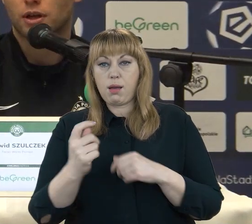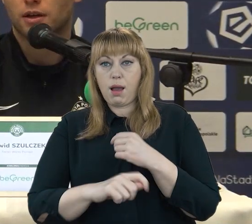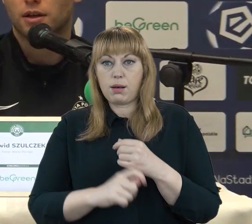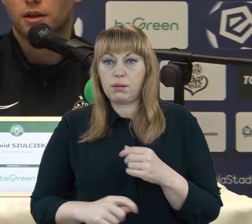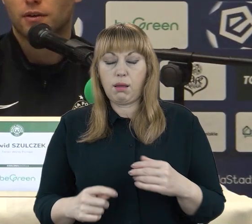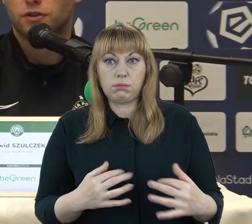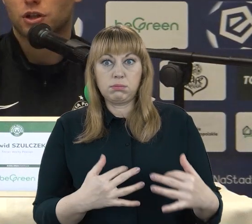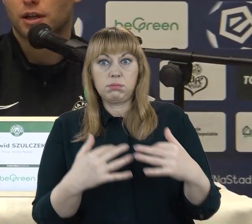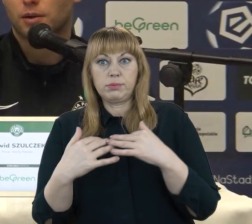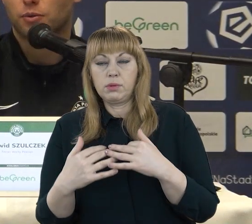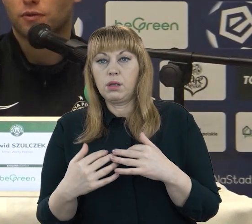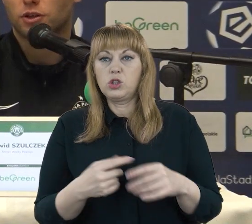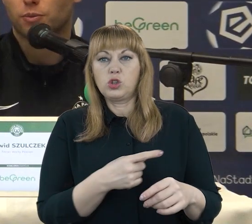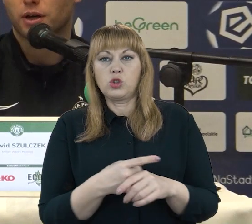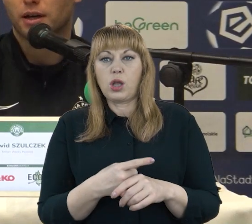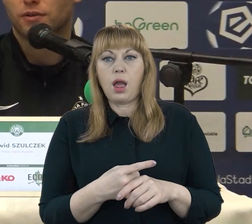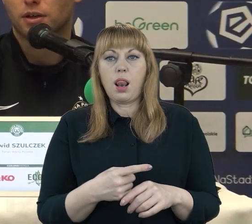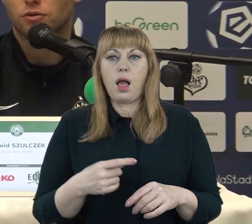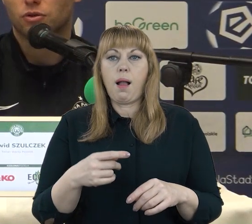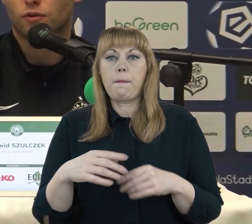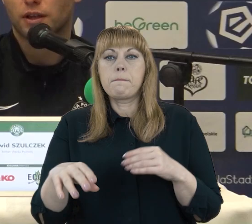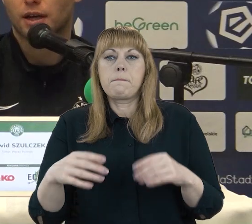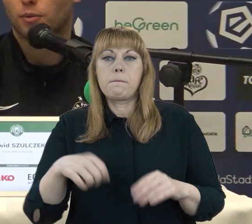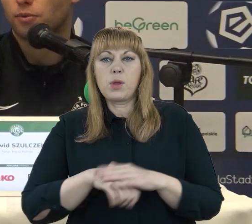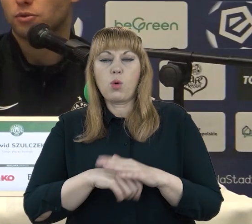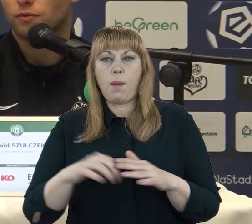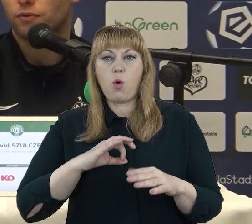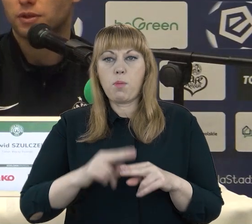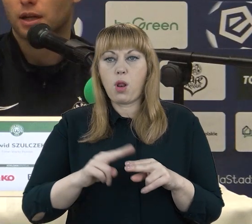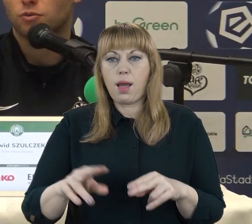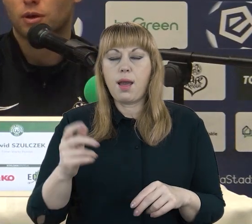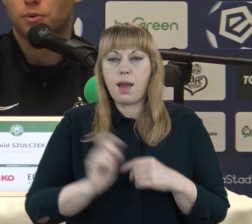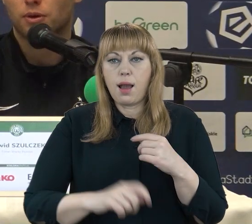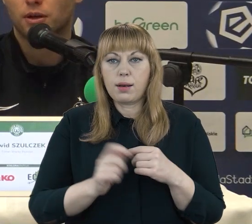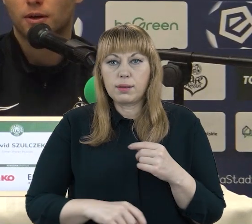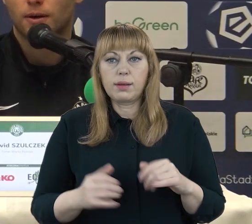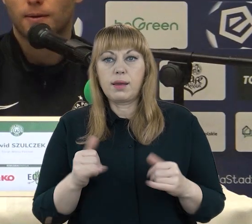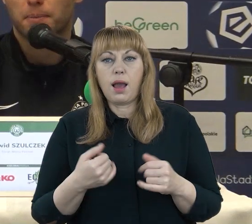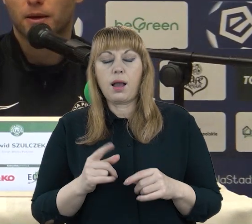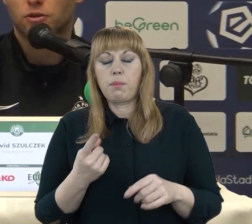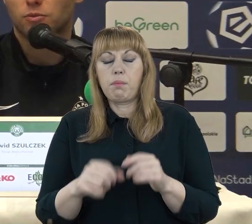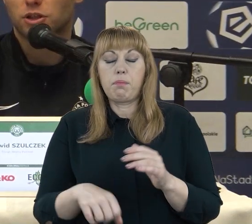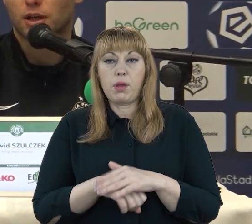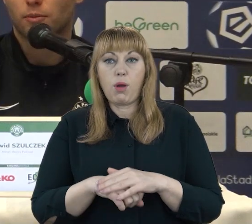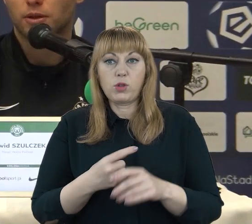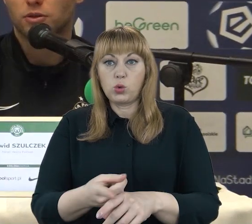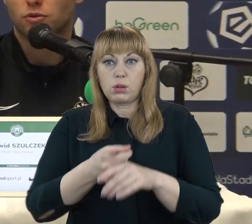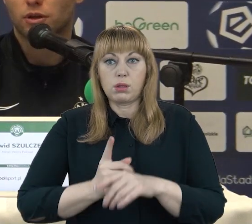na strzeleniach piłki w nasze pole karne, w takich doświadkowaniach, albo po prostu w zagranieniu drugiej piłki. To są też takie momenty, z których